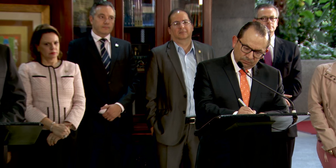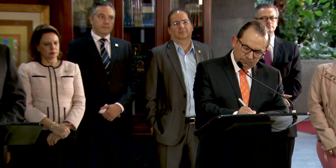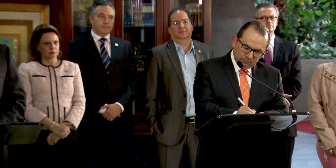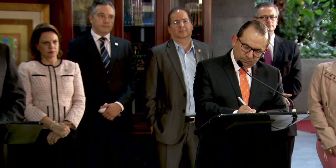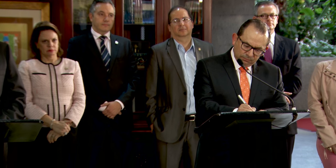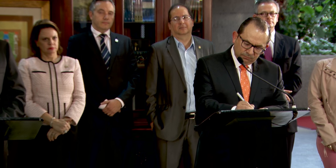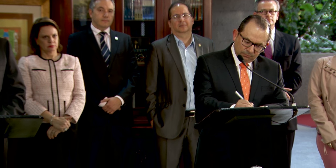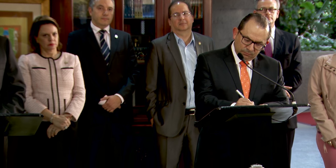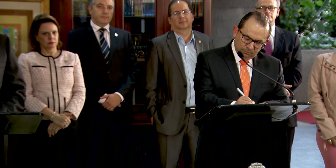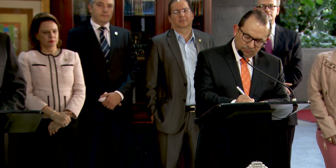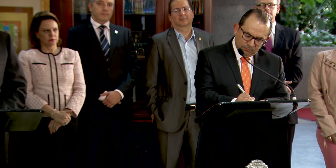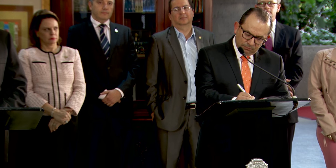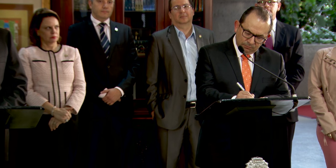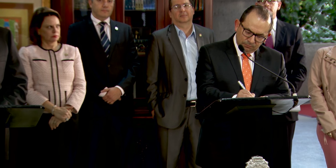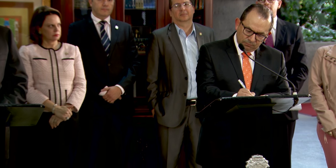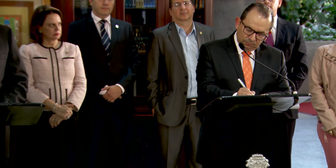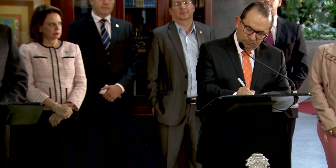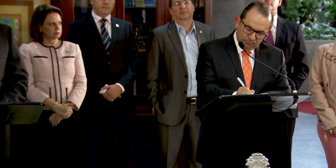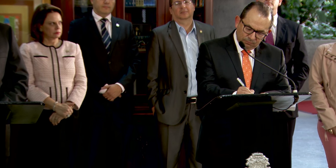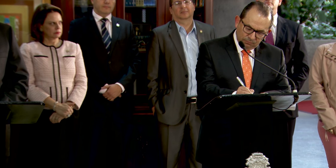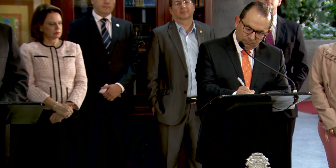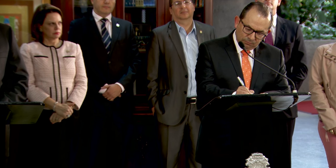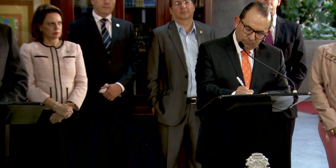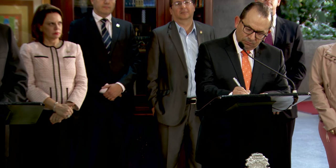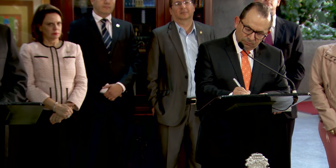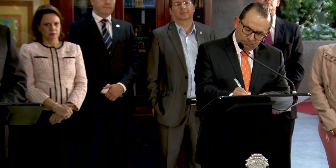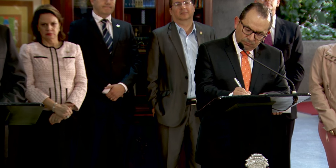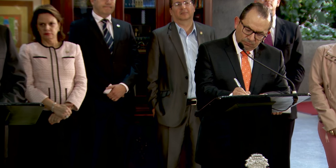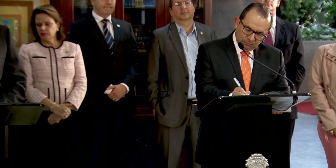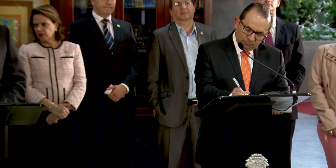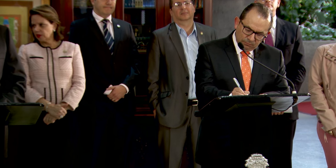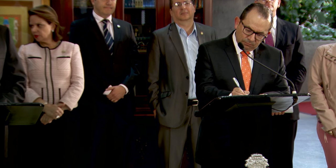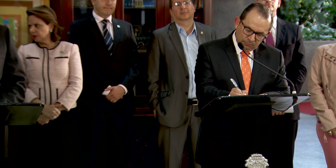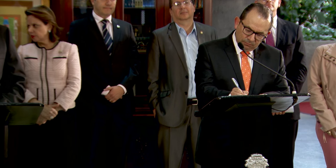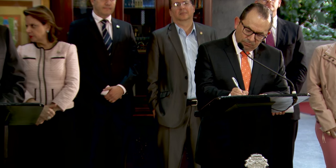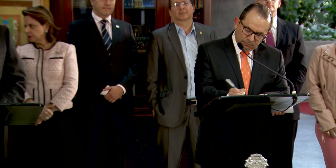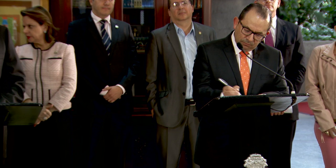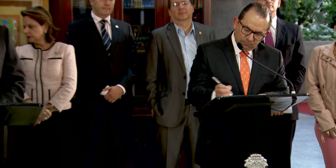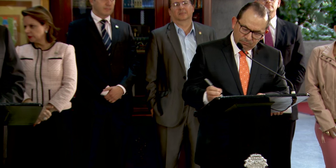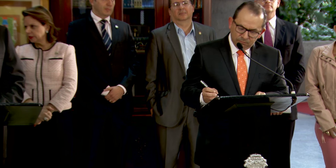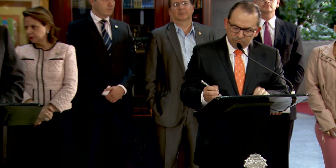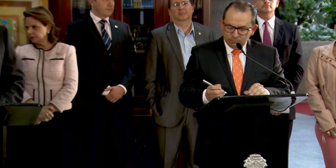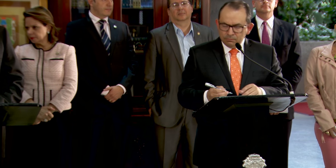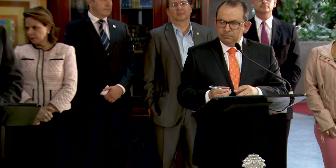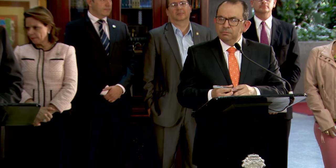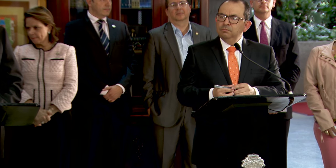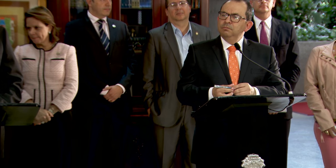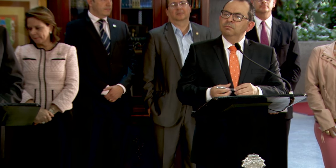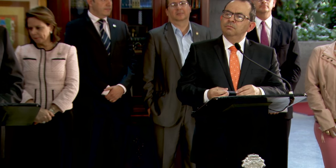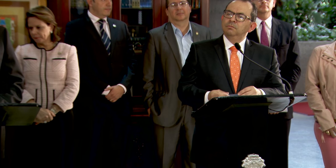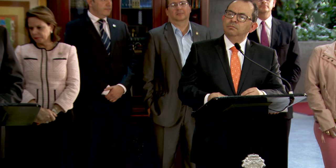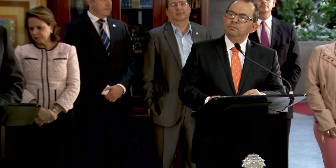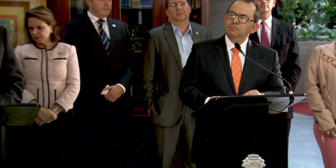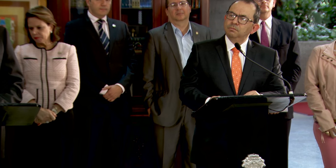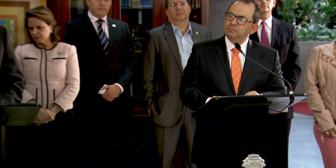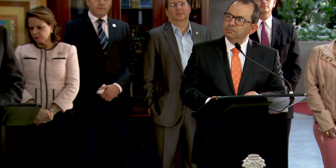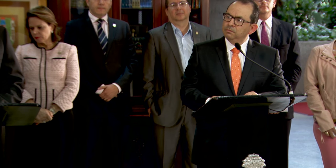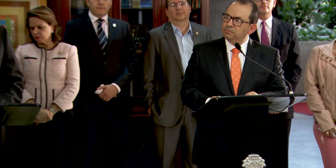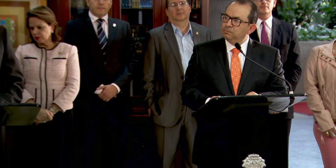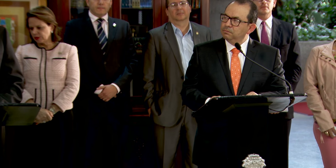van a conseguir, presidente? ¿Para el presupuesto del próximo año van a tener que llegar a algún endeudamiento? ¿Se va a prever en el presupuesto del próximo año?